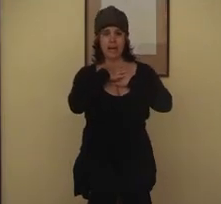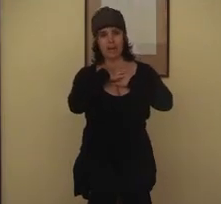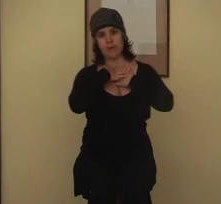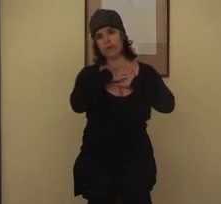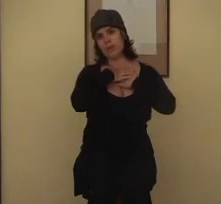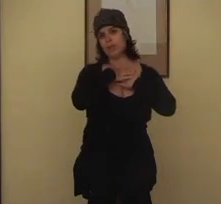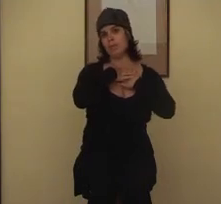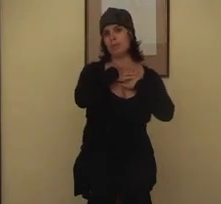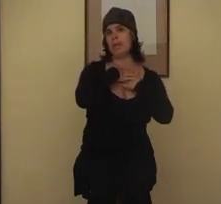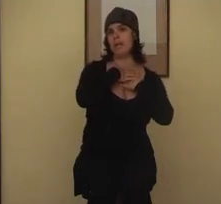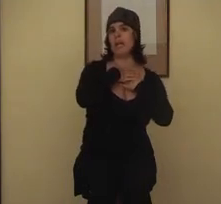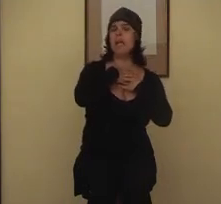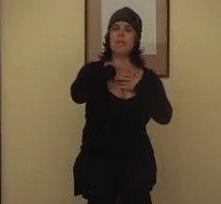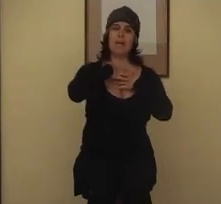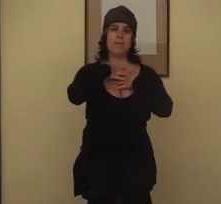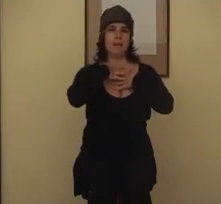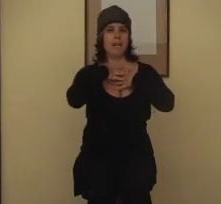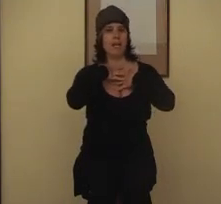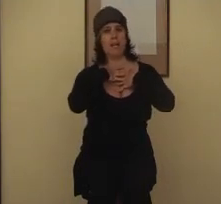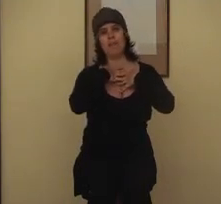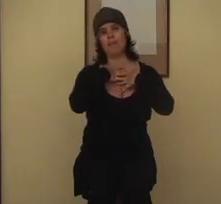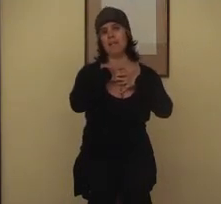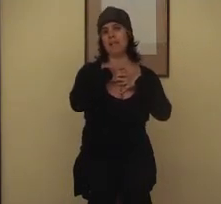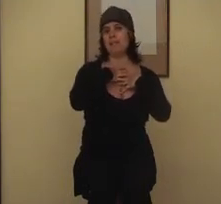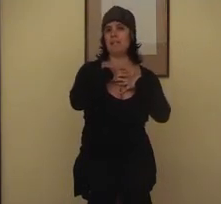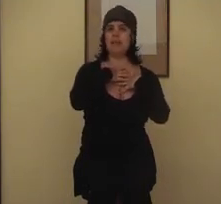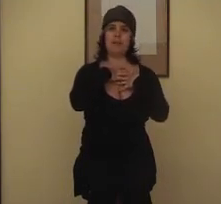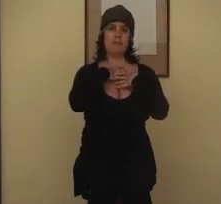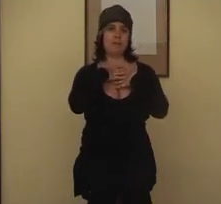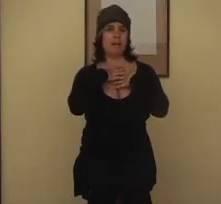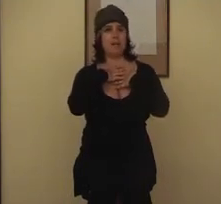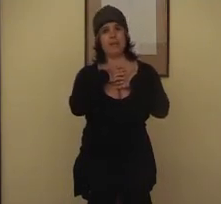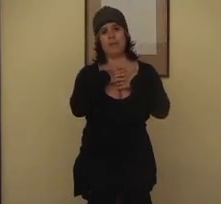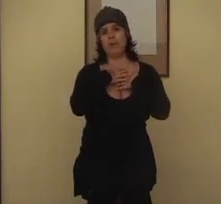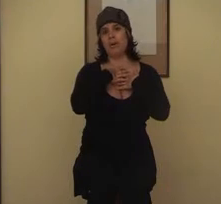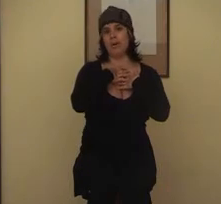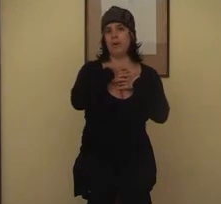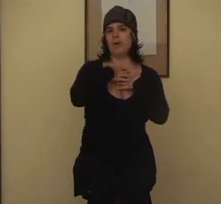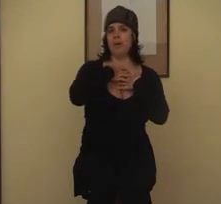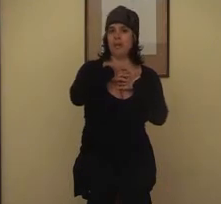caro dolce amore, per mille vite siamo stati cuore a cuore,